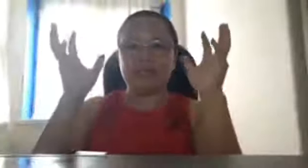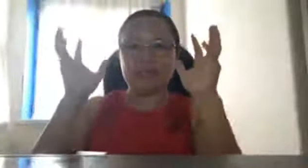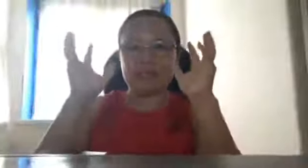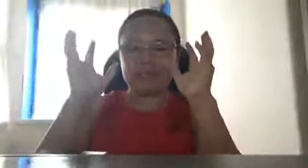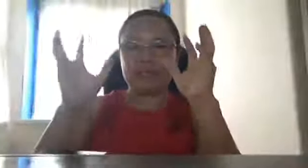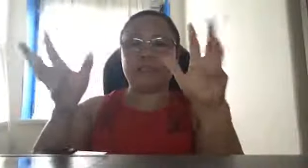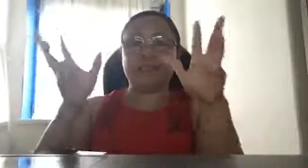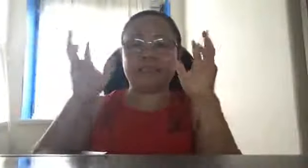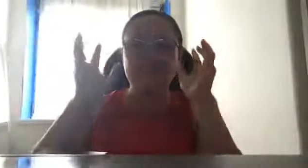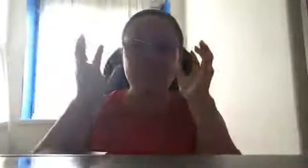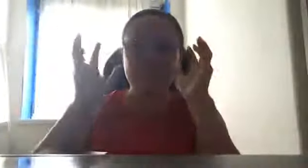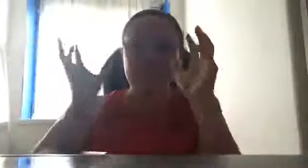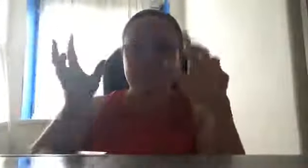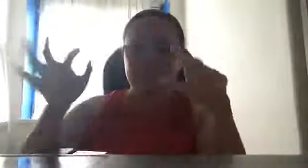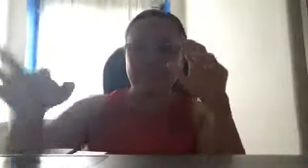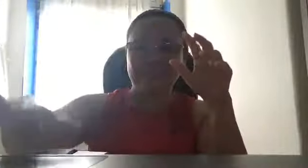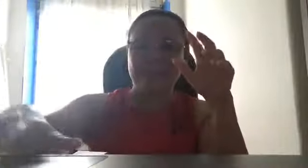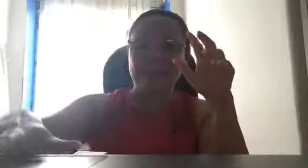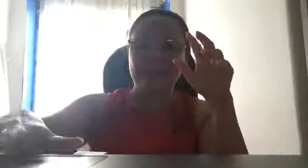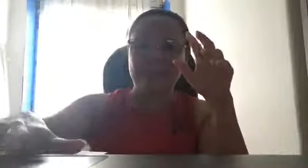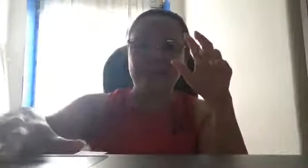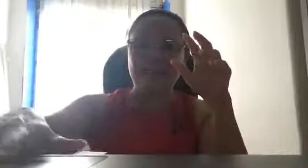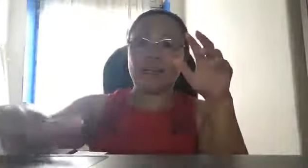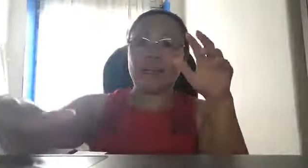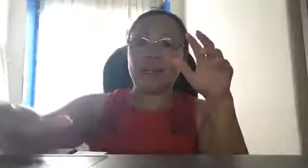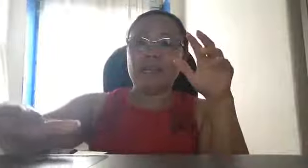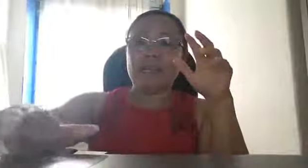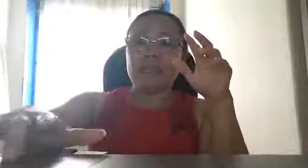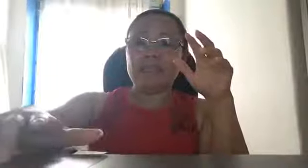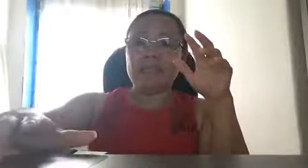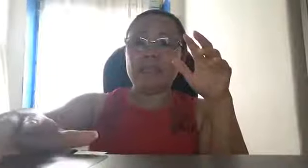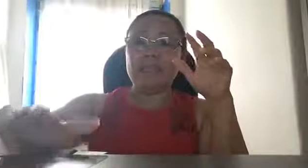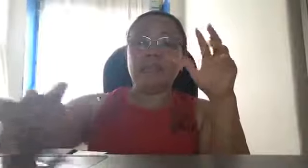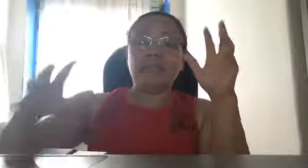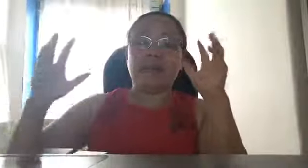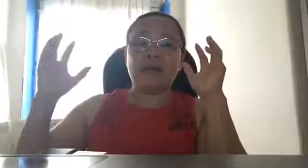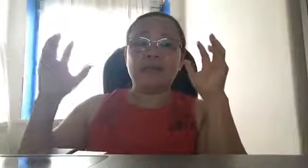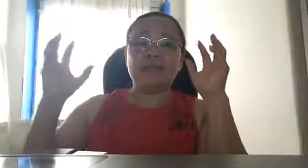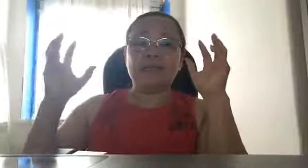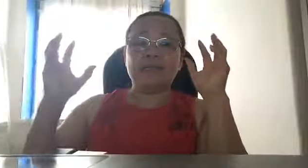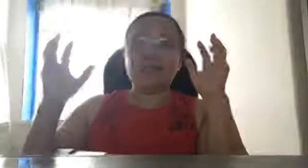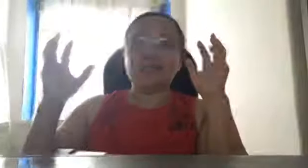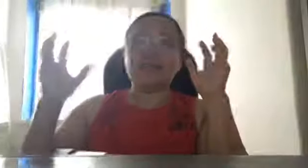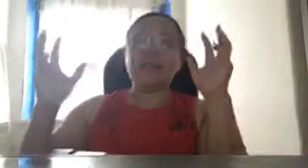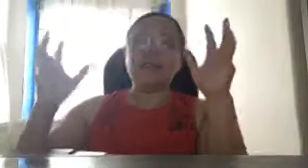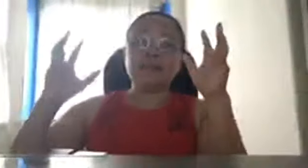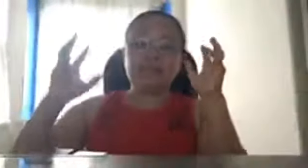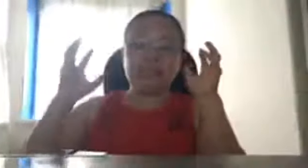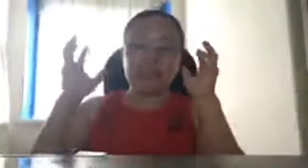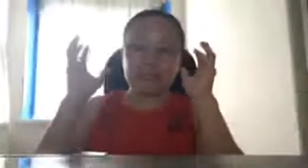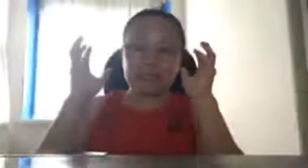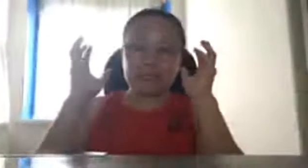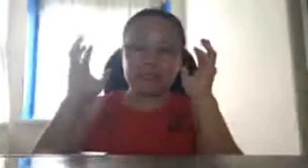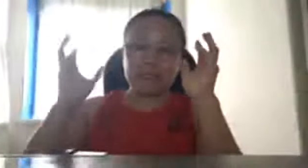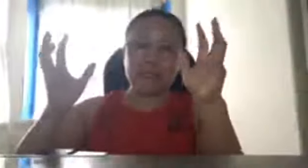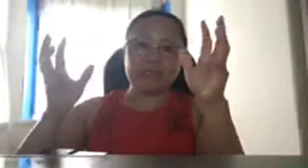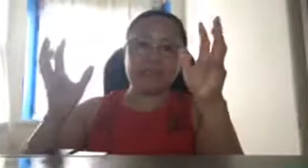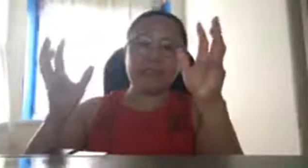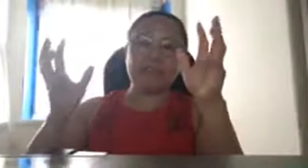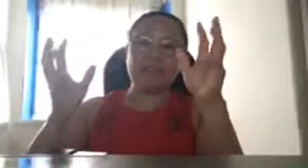gamitin natin ang sarili nating mga scientist kasi pag hindi natin gamitin ang ating sariling scientist